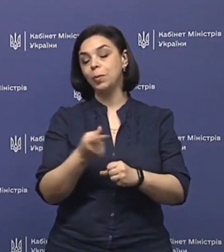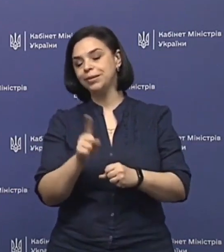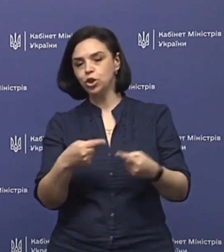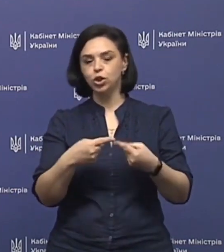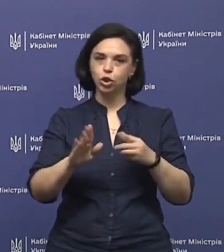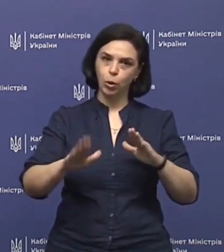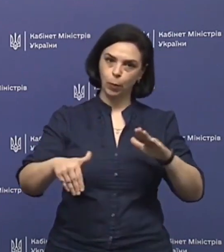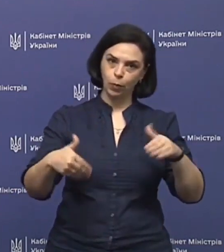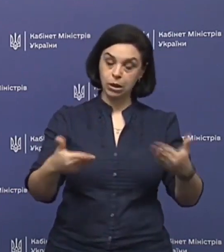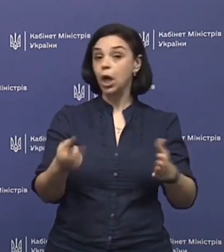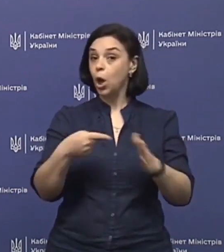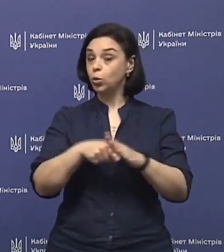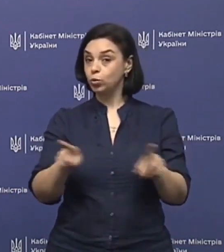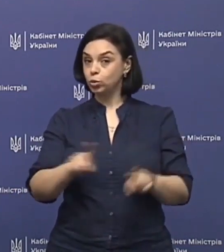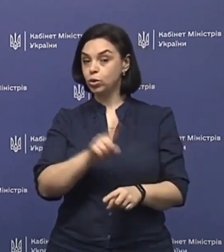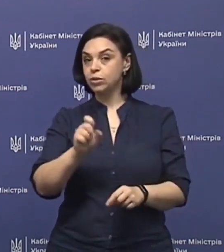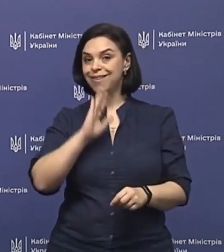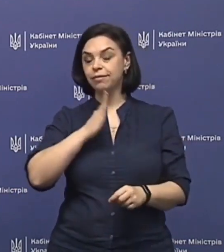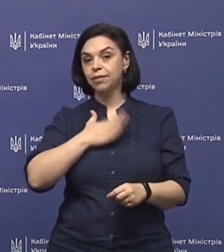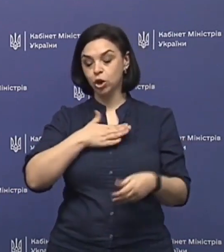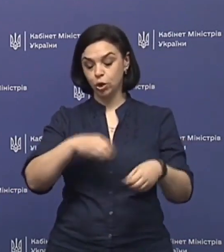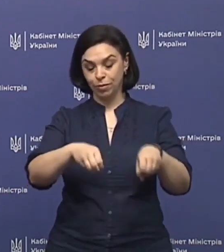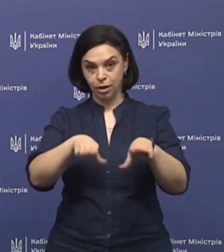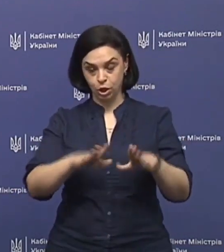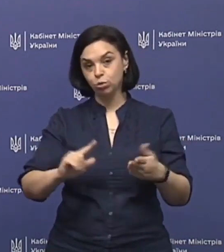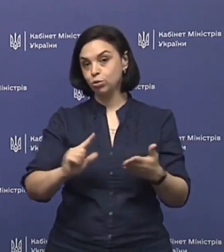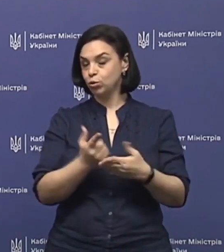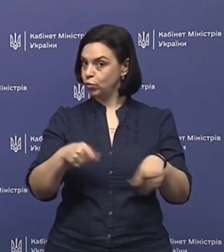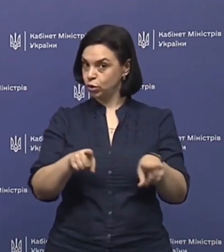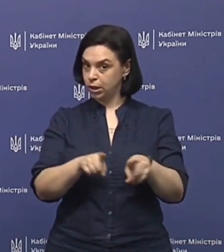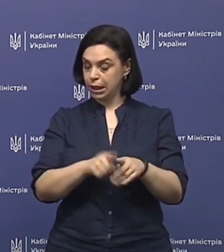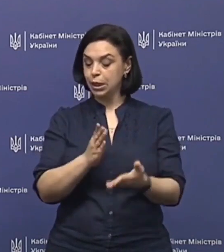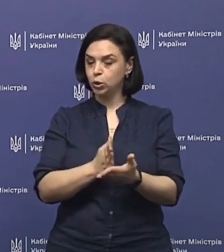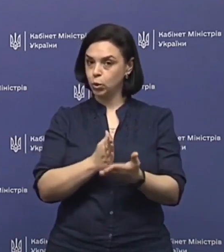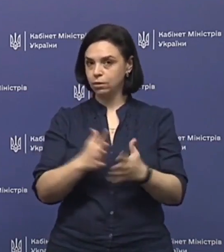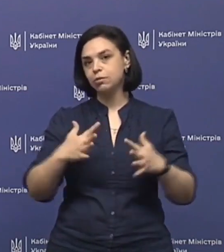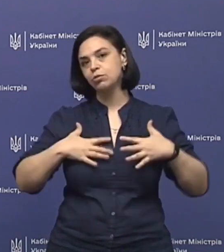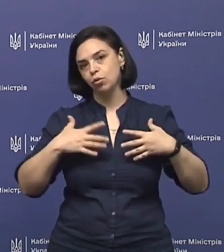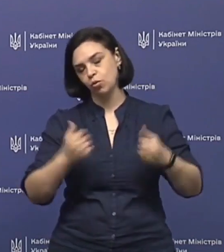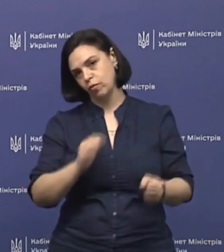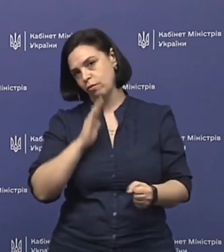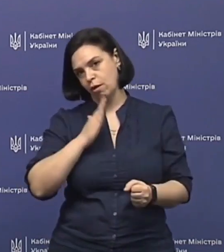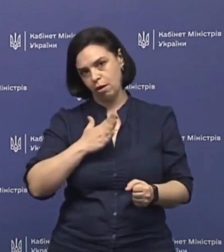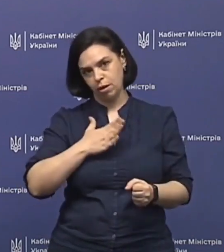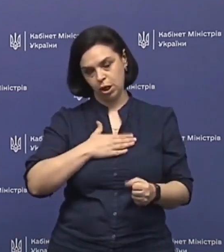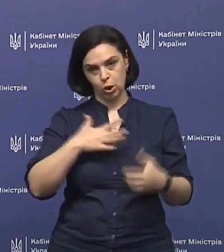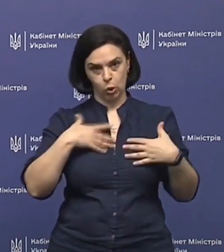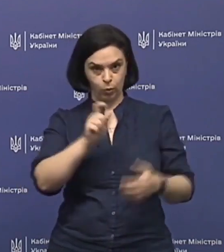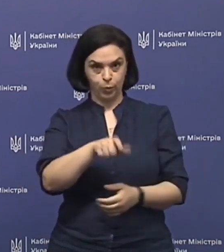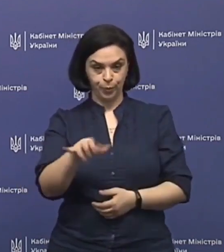ті чи інші пропозиції. Тому що за нашими рішеннями знову ж таки стоїть здоров'я наших українців.